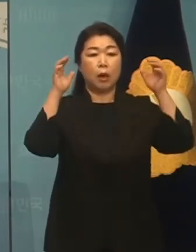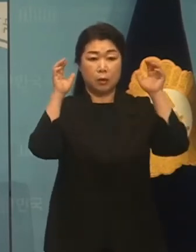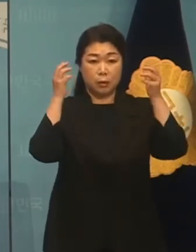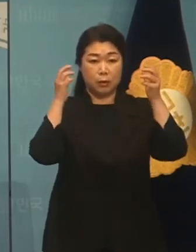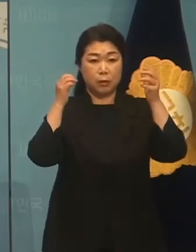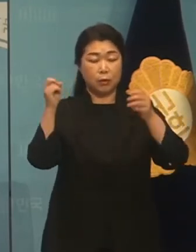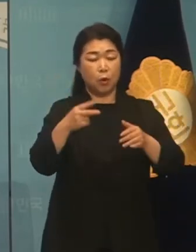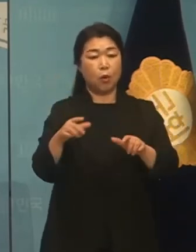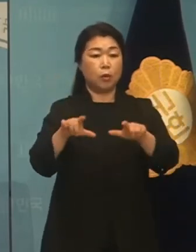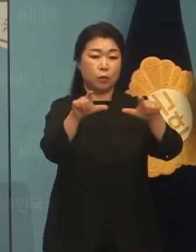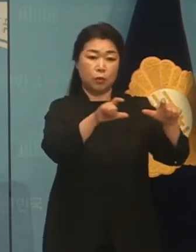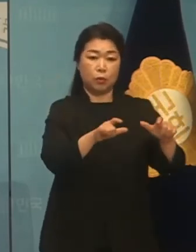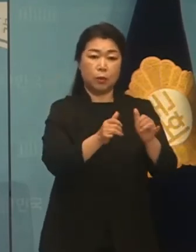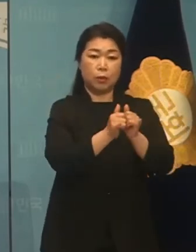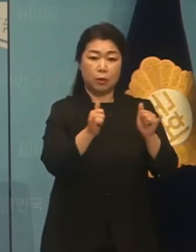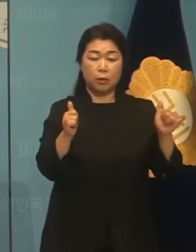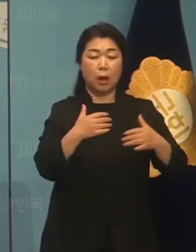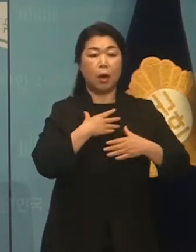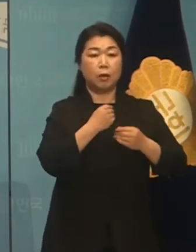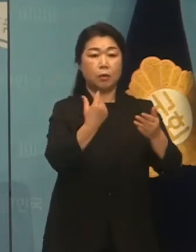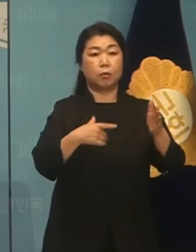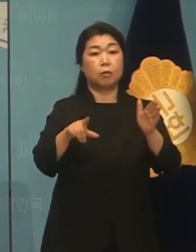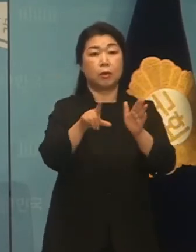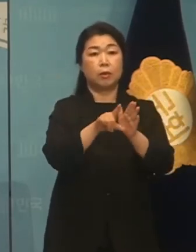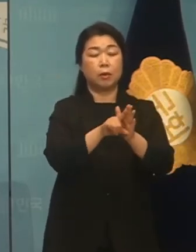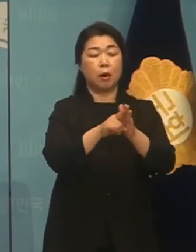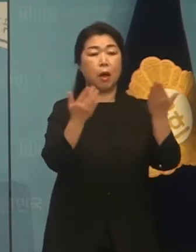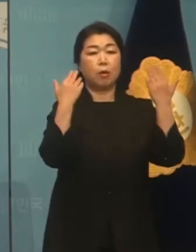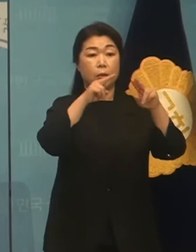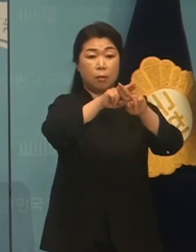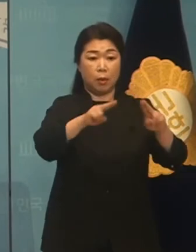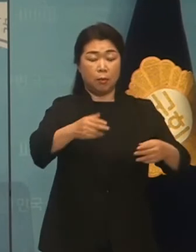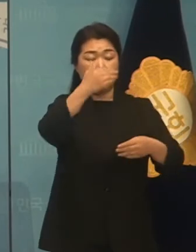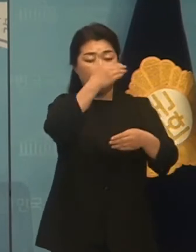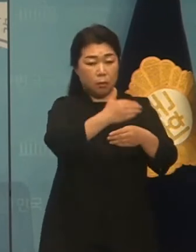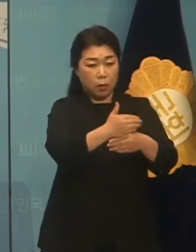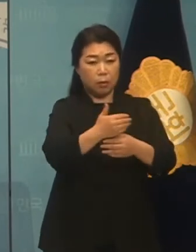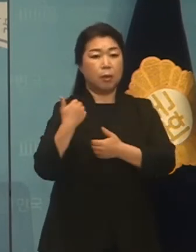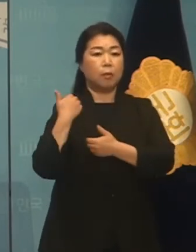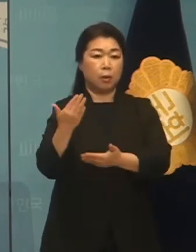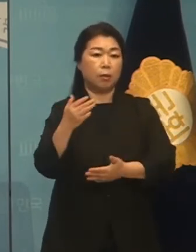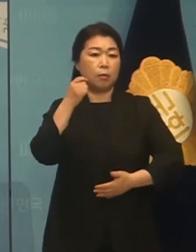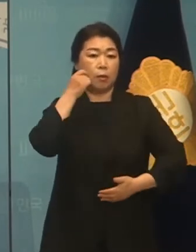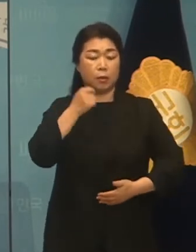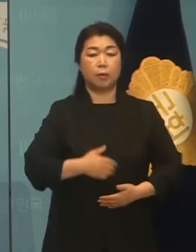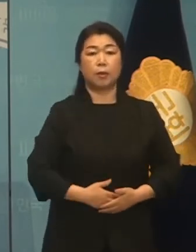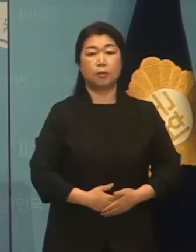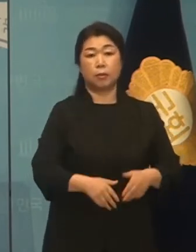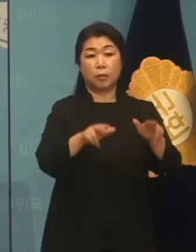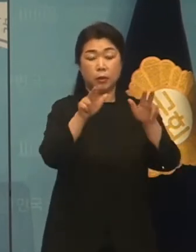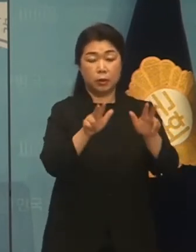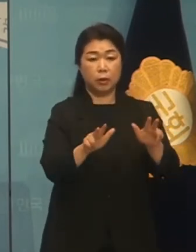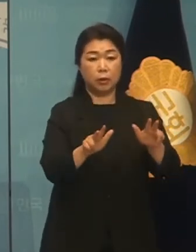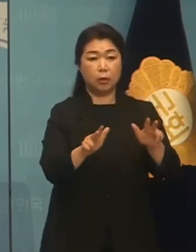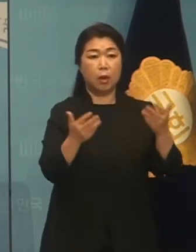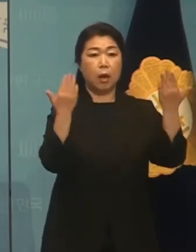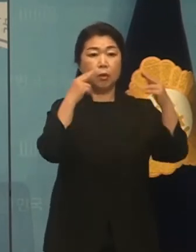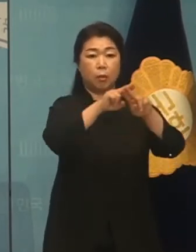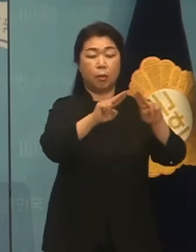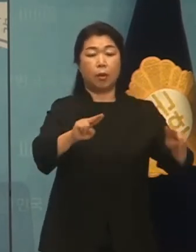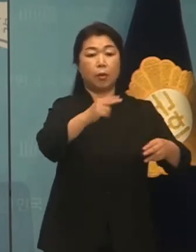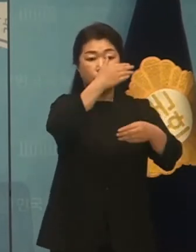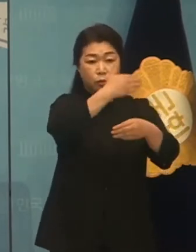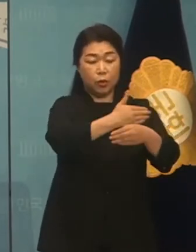주민들의 안전을 위해 폐교를 더 이상 관찰할 수 없습니다 이제 폐교는